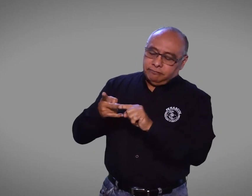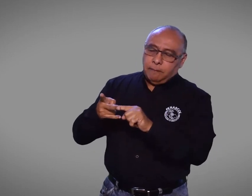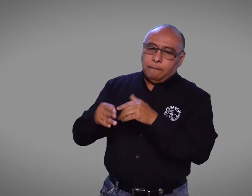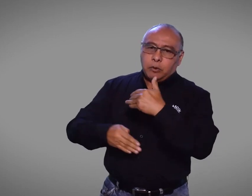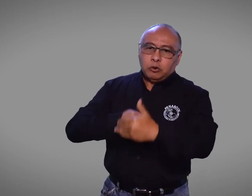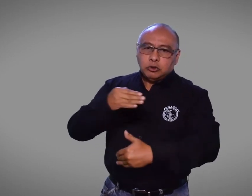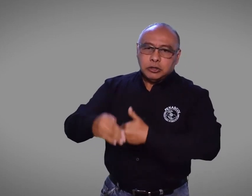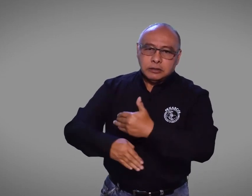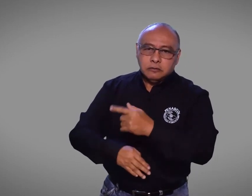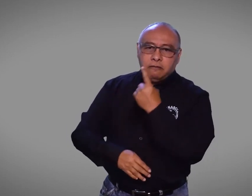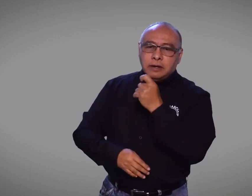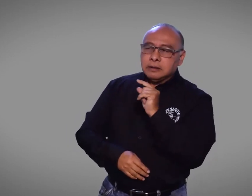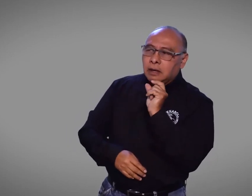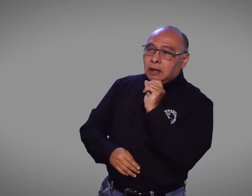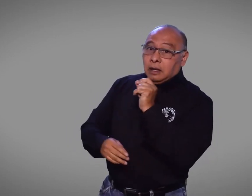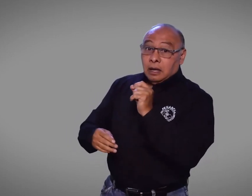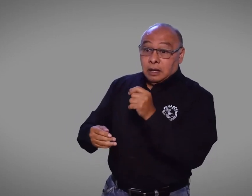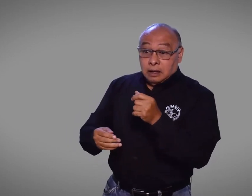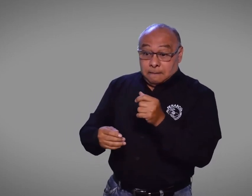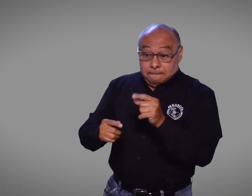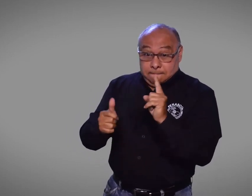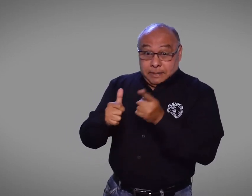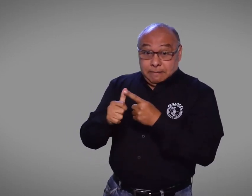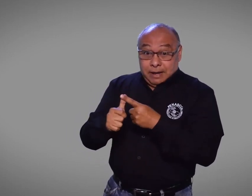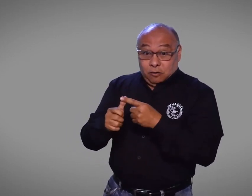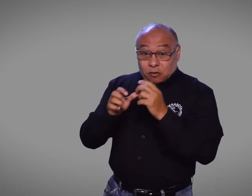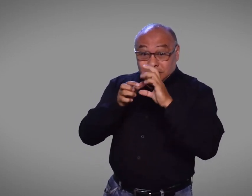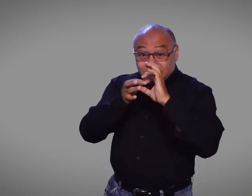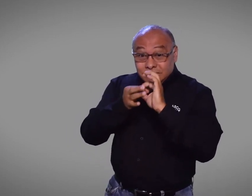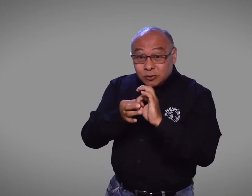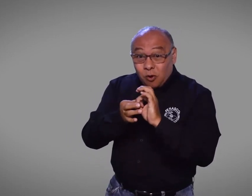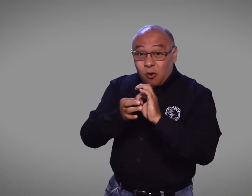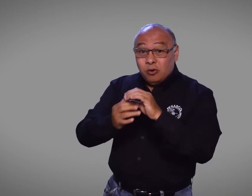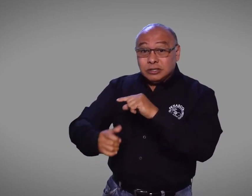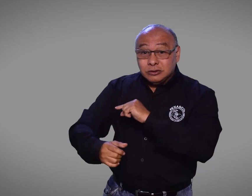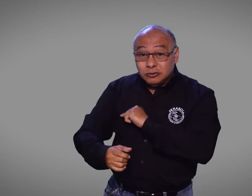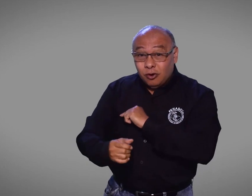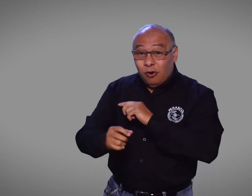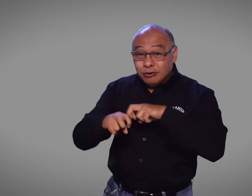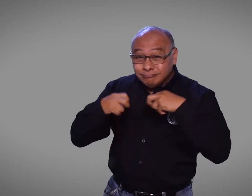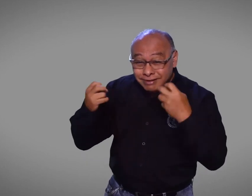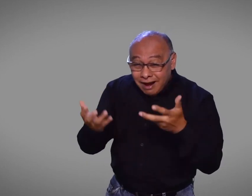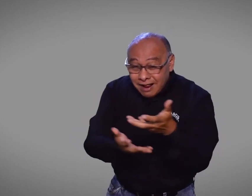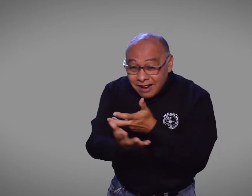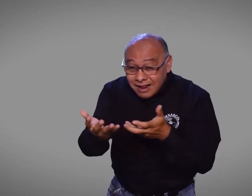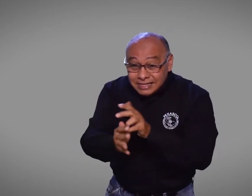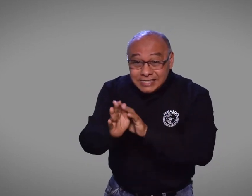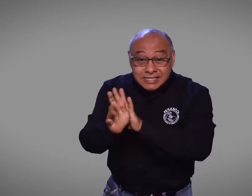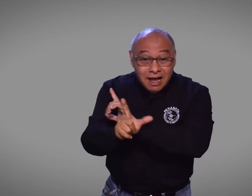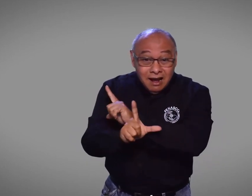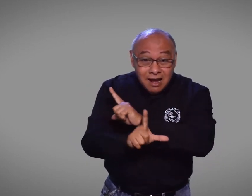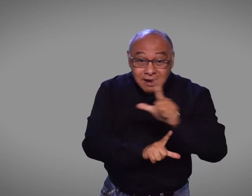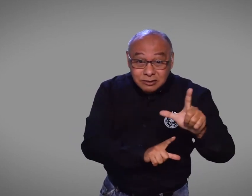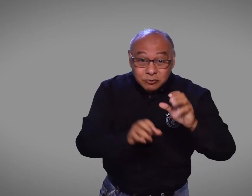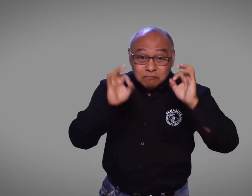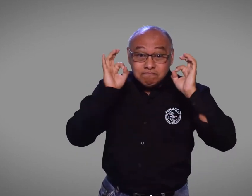pasos. Primero, reuniones de socialización y mesas de trabajo. Luego se envía a la función pública,